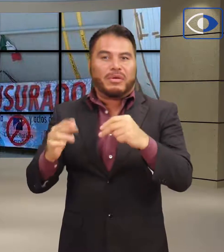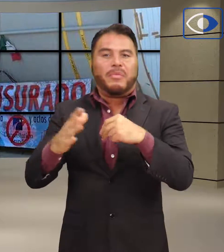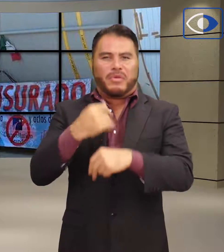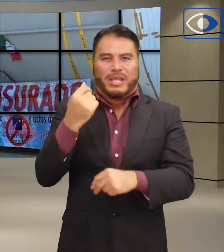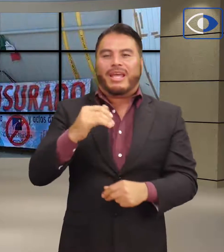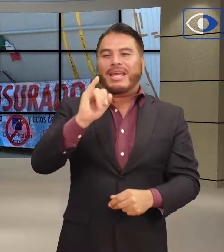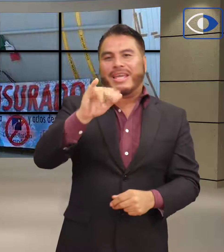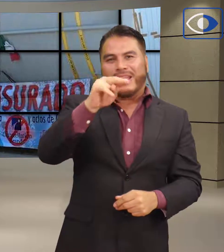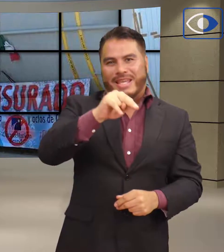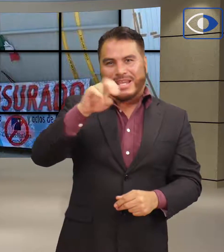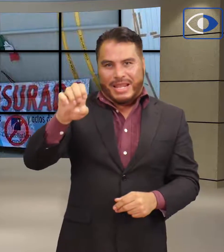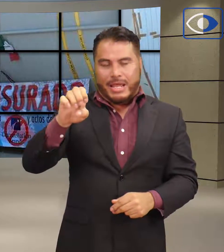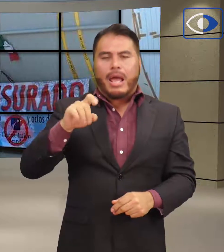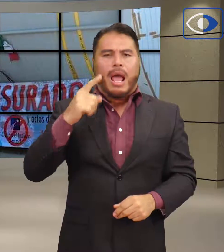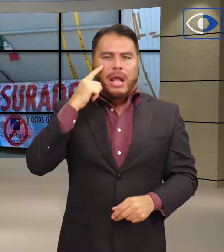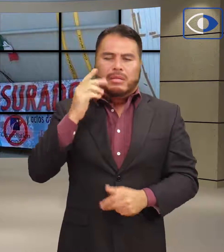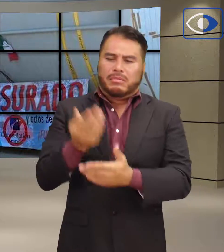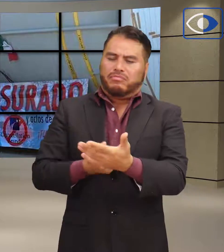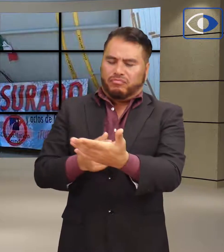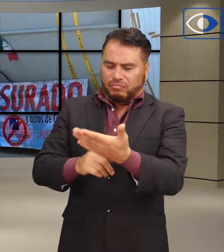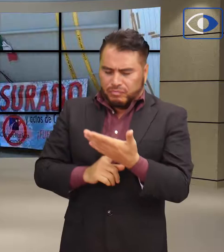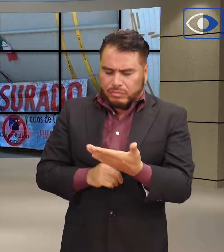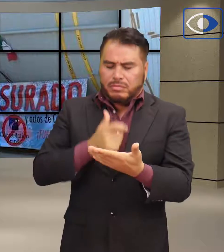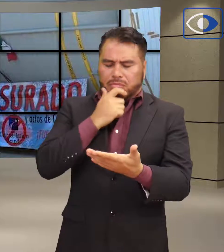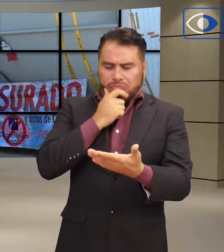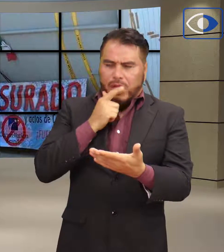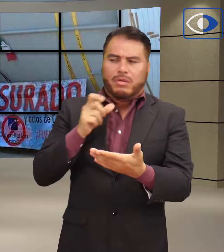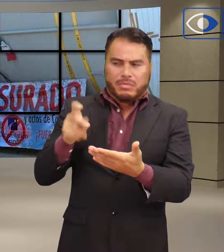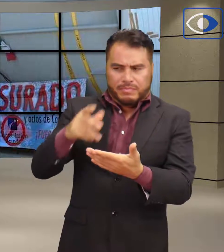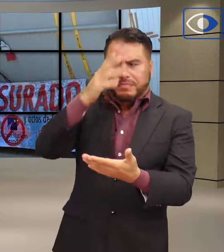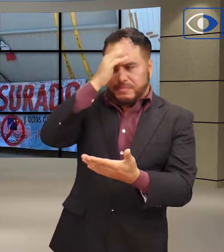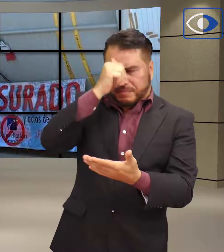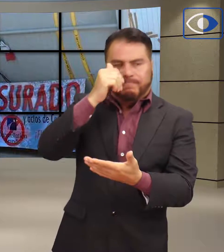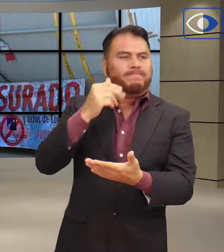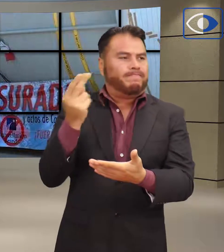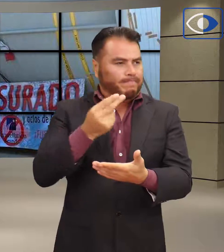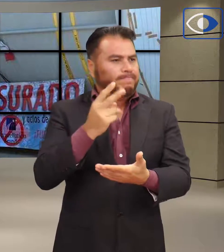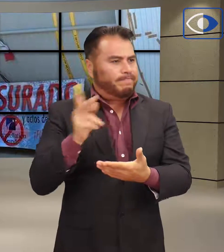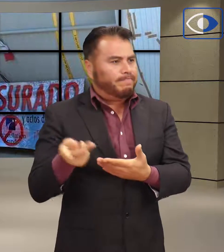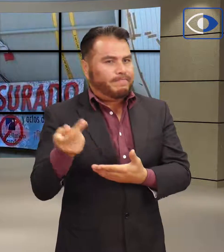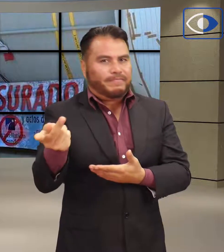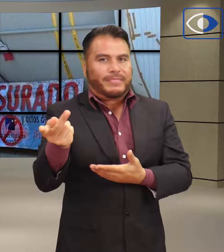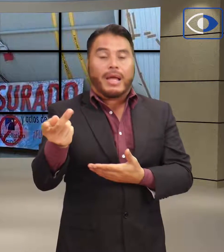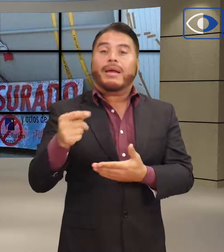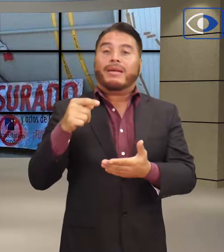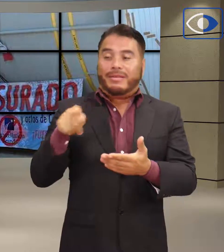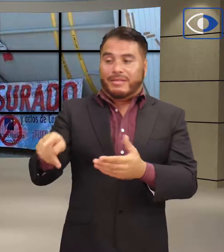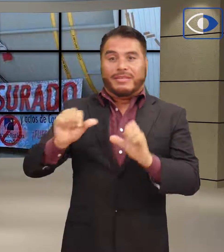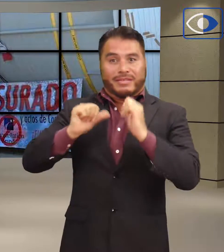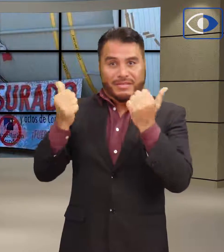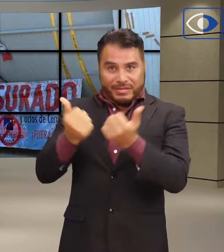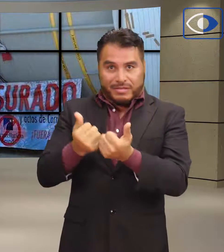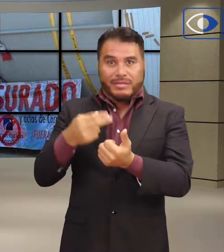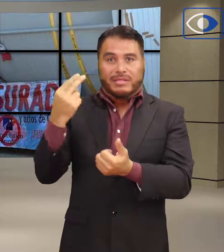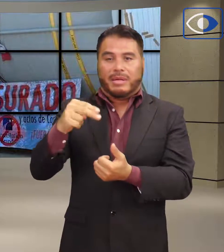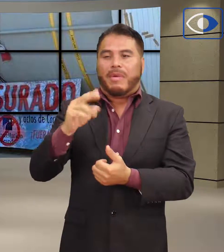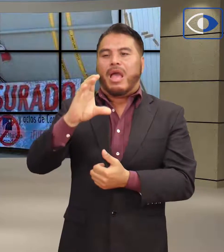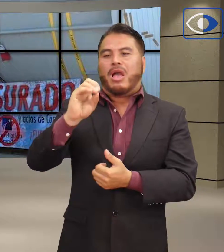Instituto Estatal Electoral determinó que una petición ciudadana cumple con los requisitos para avanzar en la consulta. La asociación